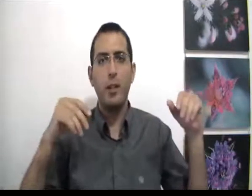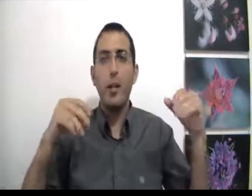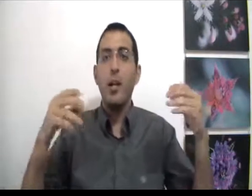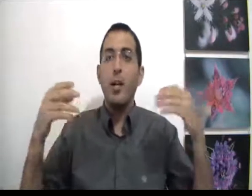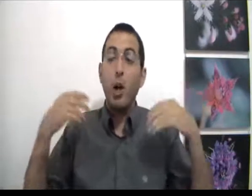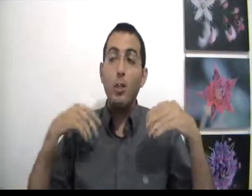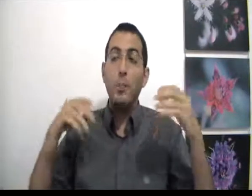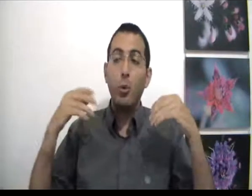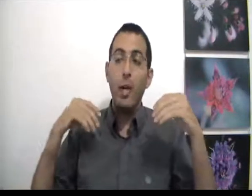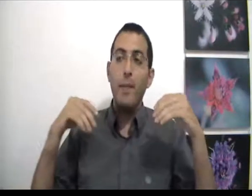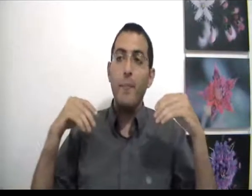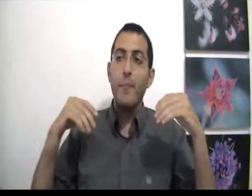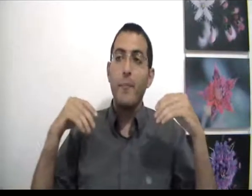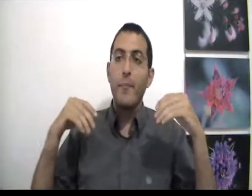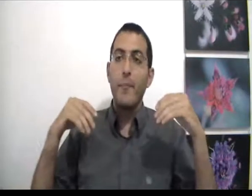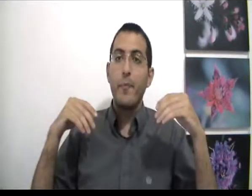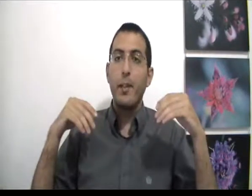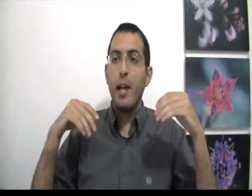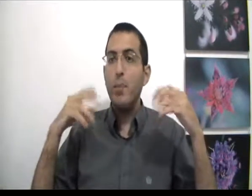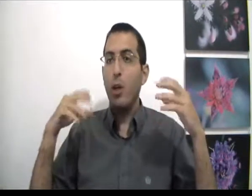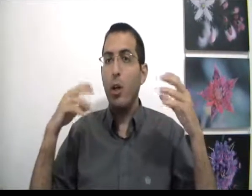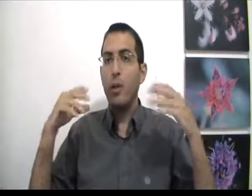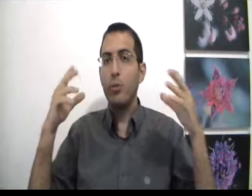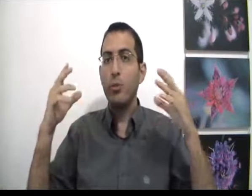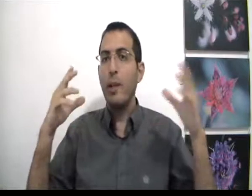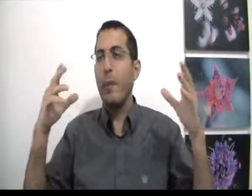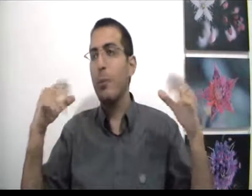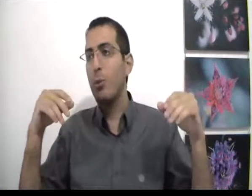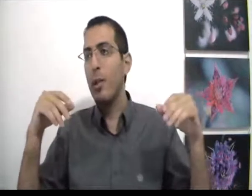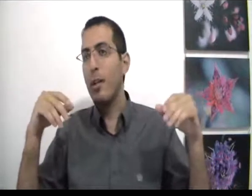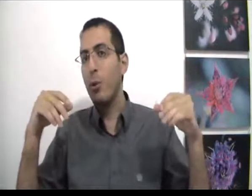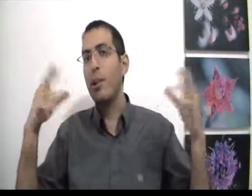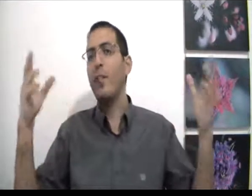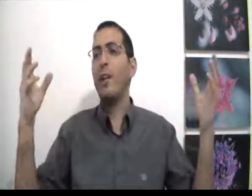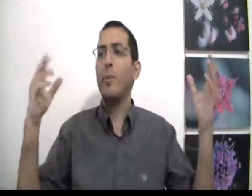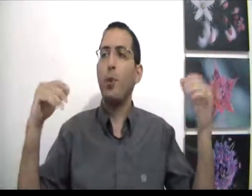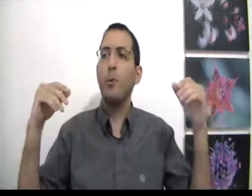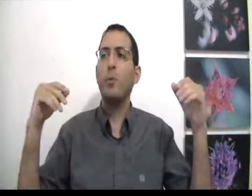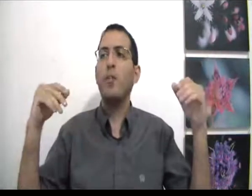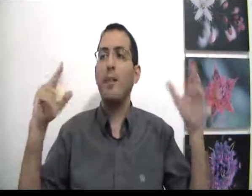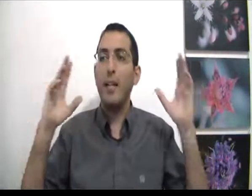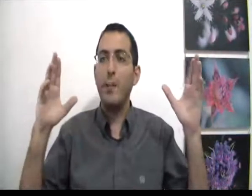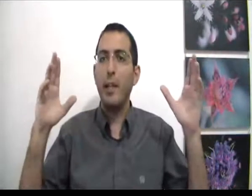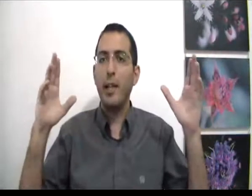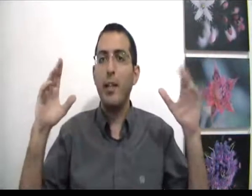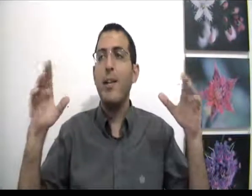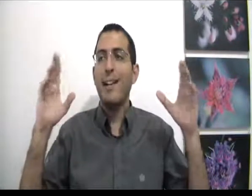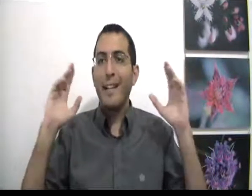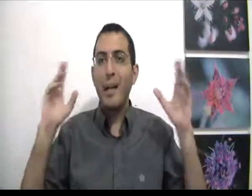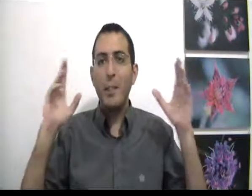נכון שבתוכם הם לא היו סגורים מה בדיוק הולך לקחות כי אף אחד לא בטוח בשום דבר אבל לאף לפי כן גם מה